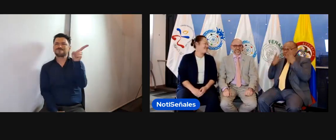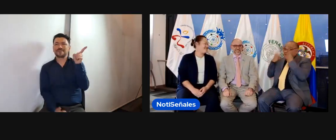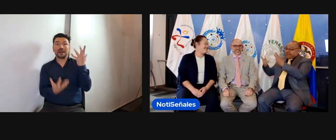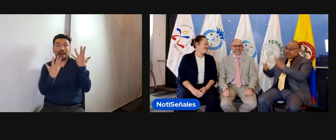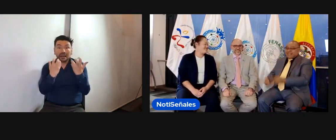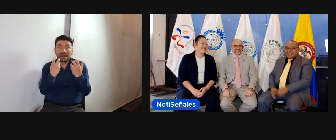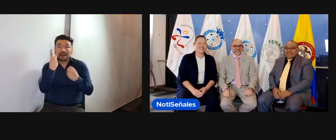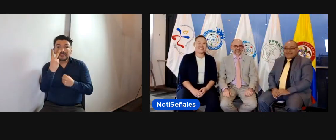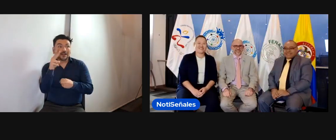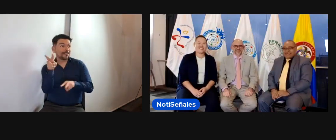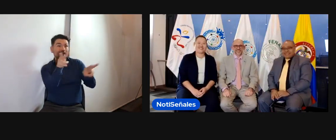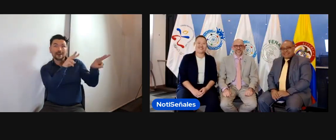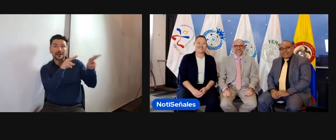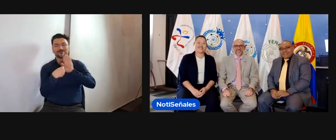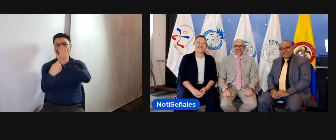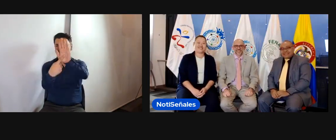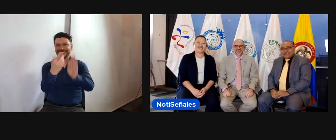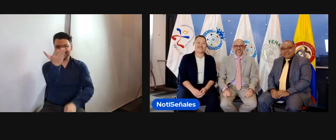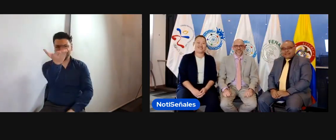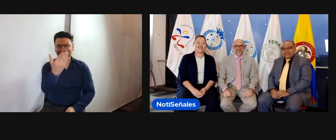jóvenes. ¿Quieren verlos? ¡Vamos! Claro que sí.